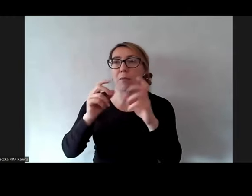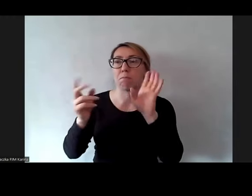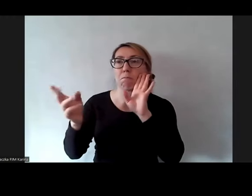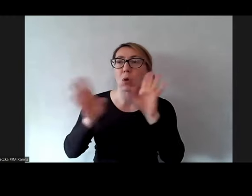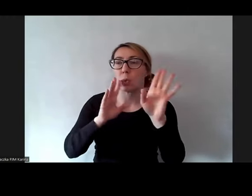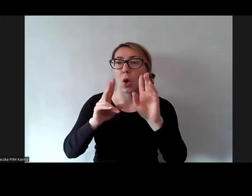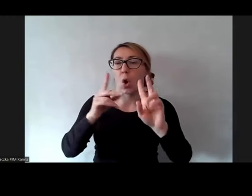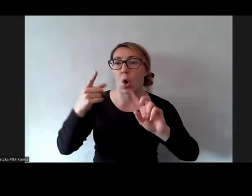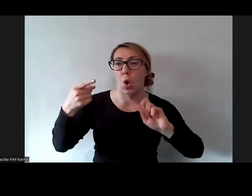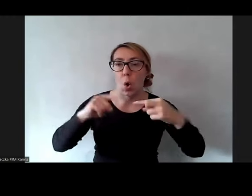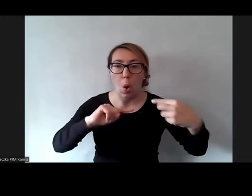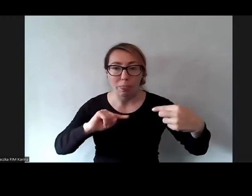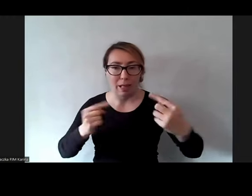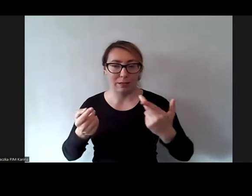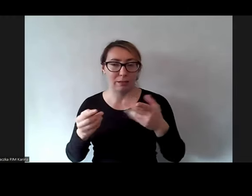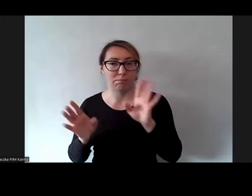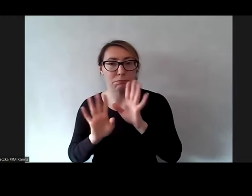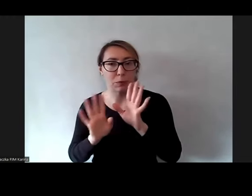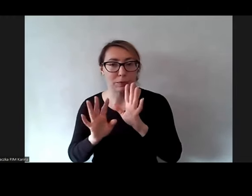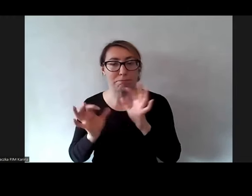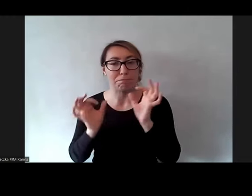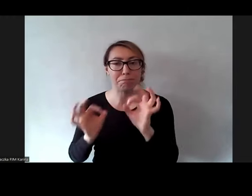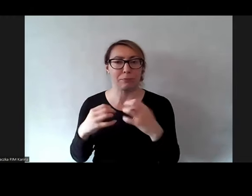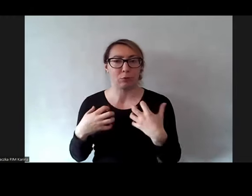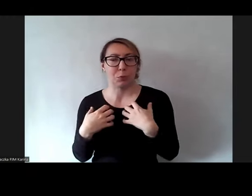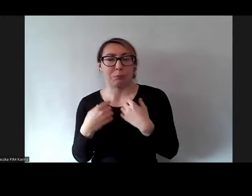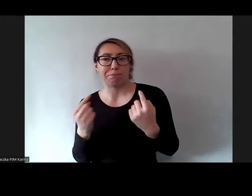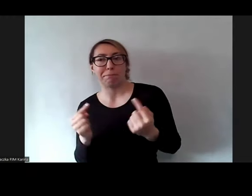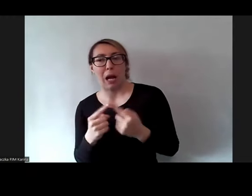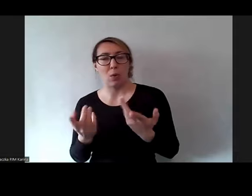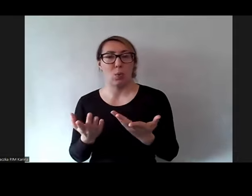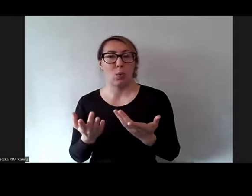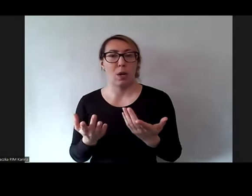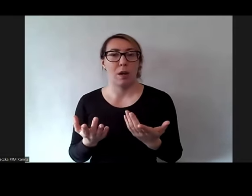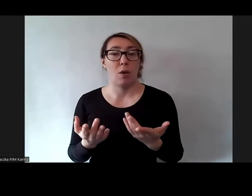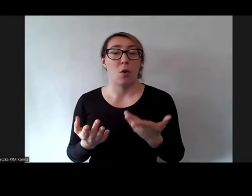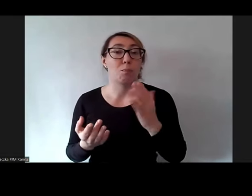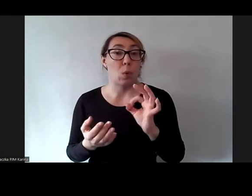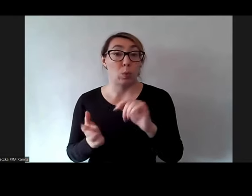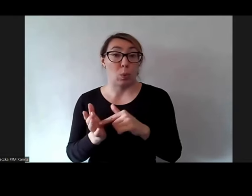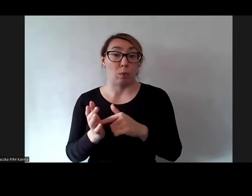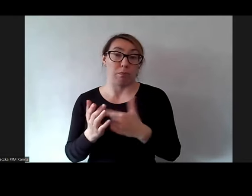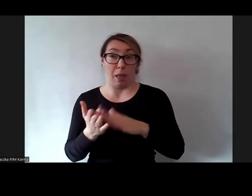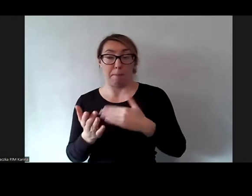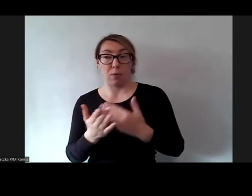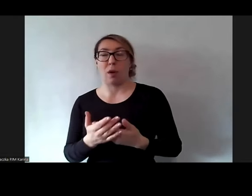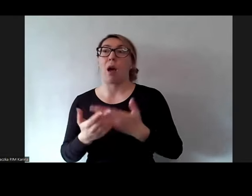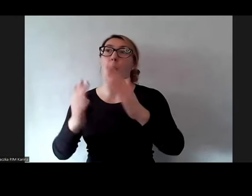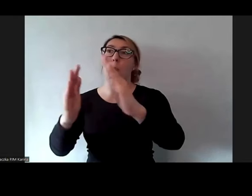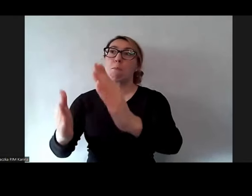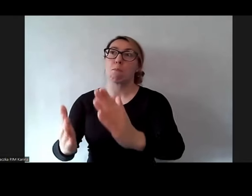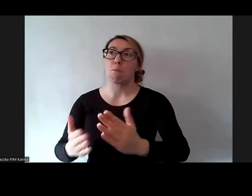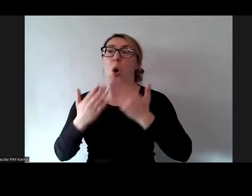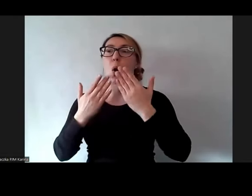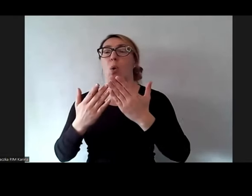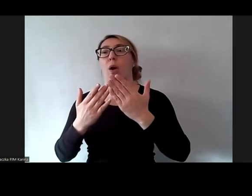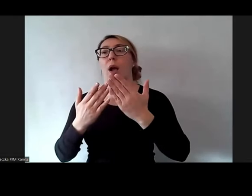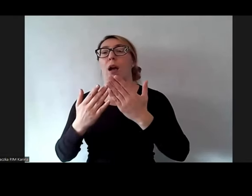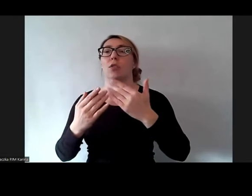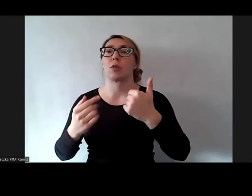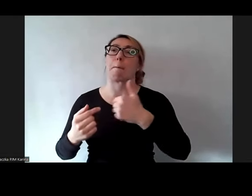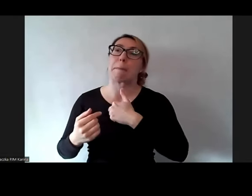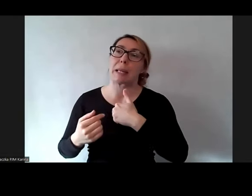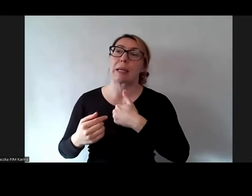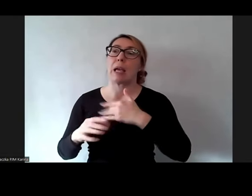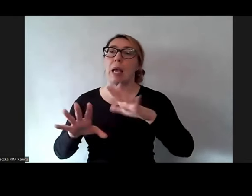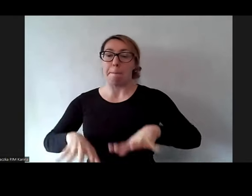realnym kontekście, nie? No bo, bo to nie jest tak, że wpiszemy pokaż mi prześcieradło w kontekście. Być